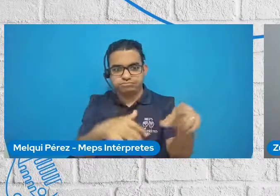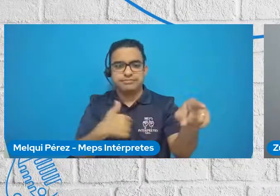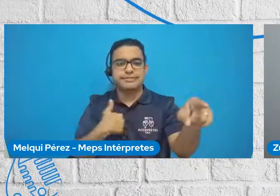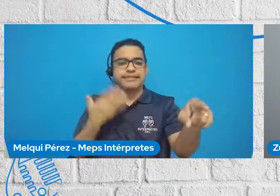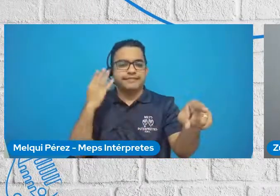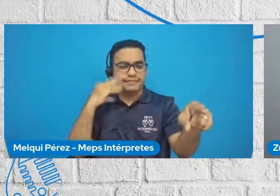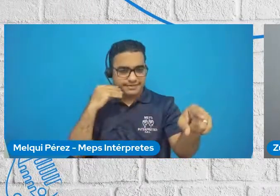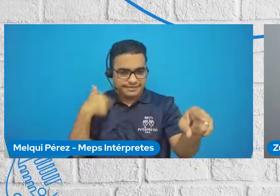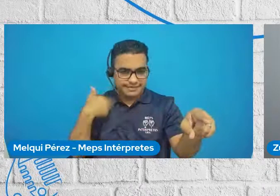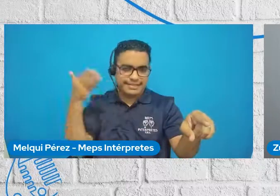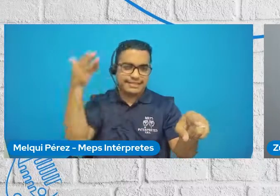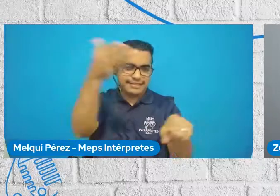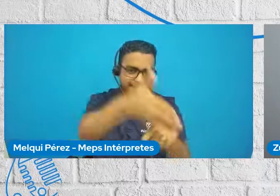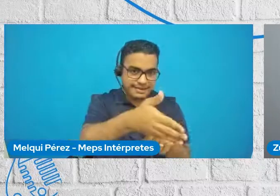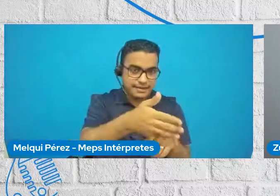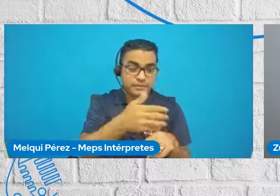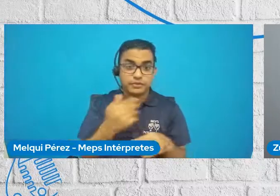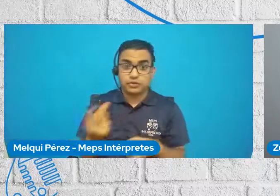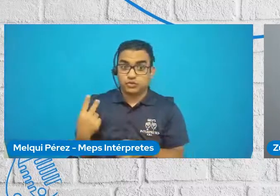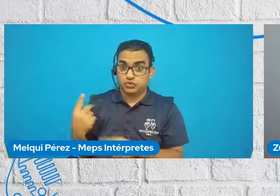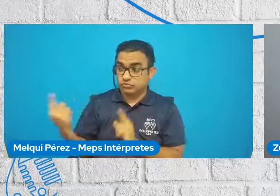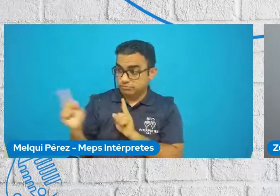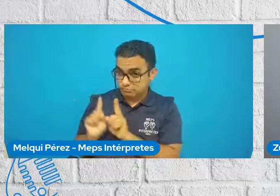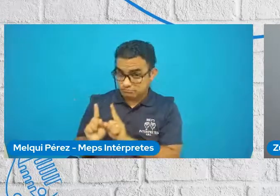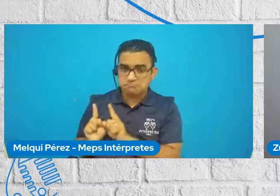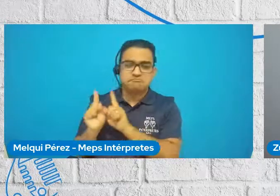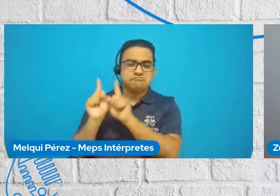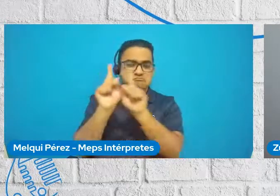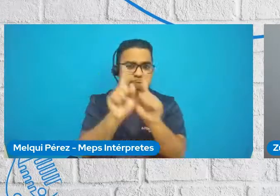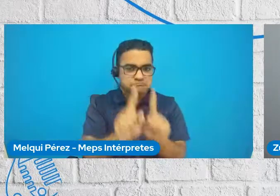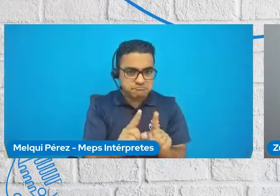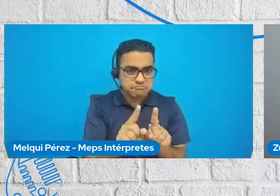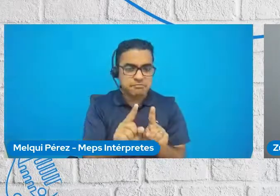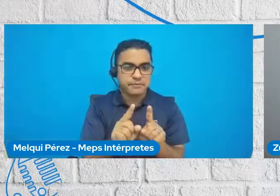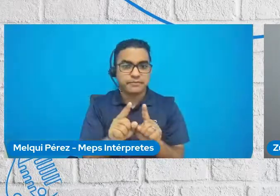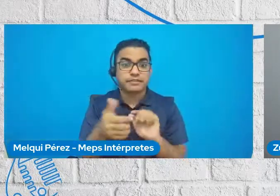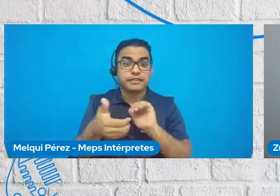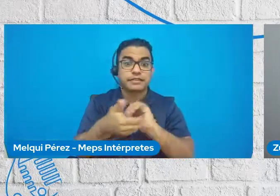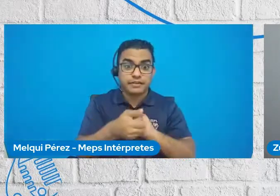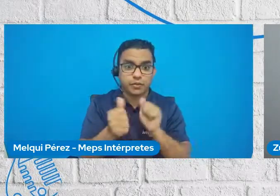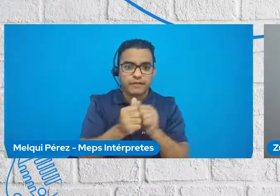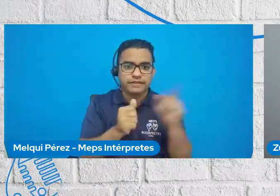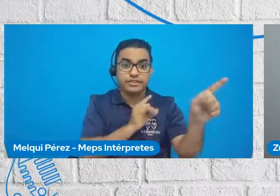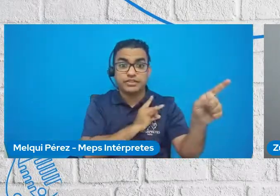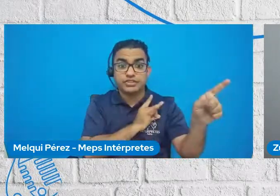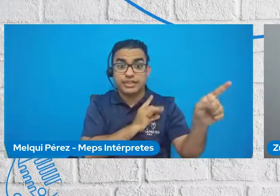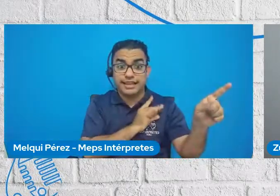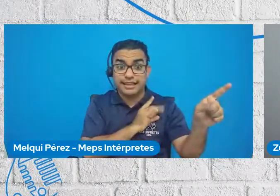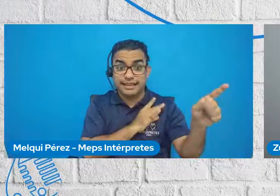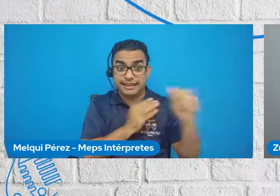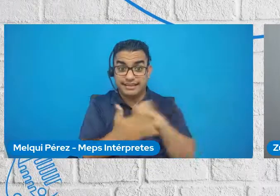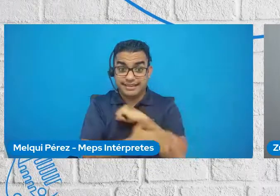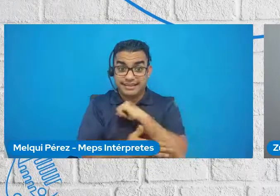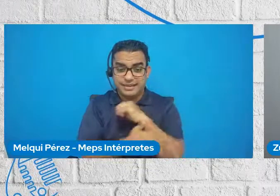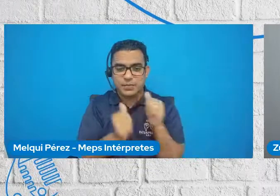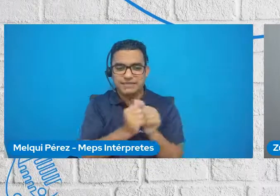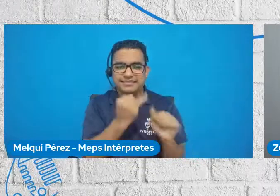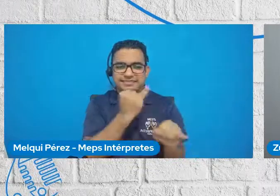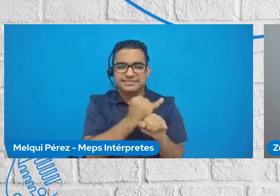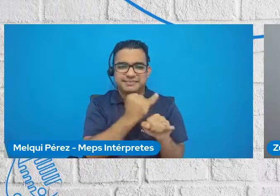Entonces, fuimos allá dos especialistas, ejecutamos esta acción de la mano con el gobierno chileno a través del Instituto de la Juventud.